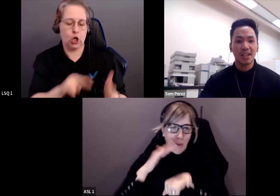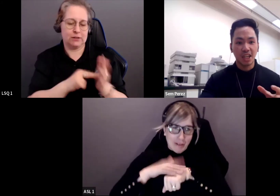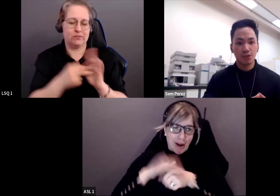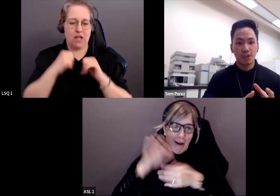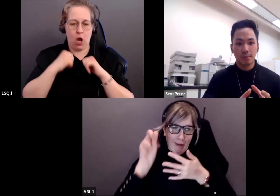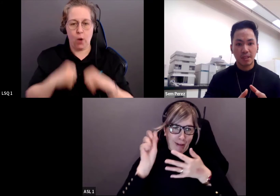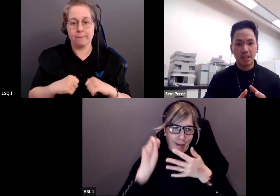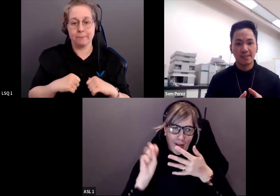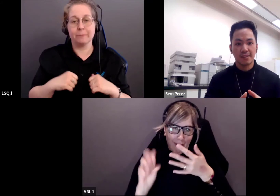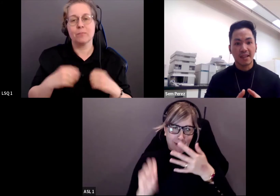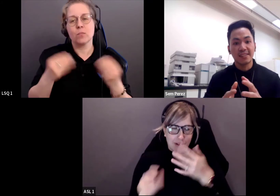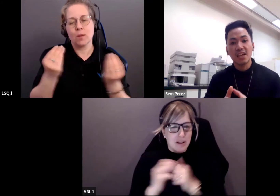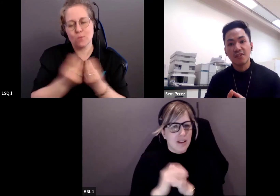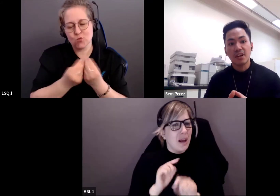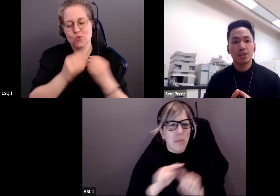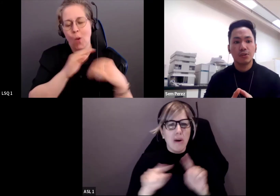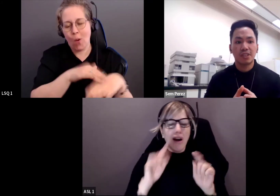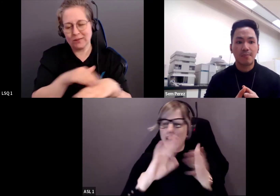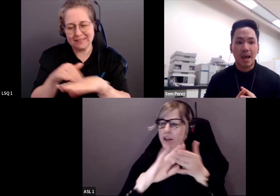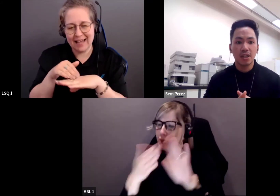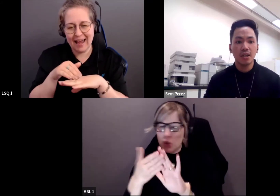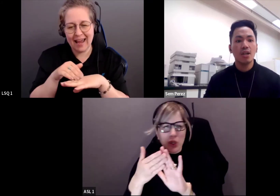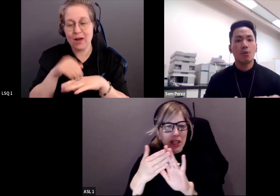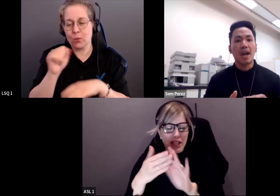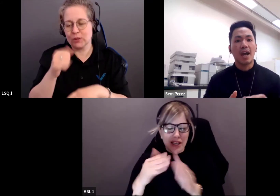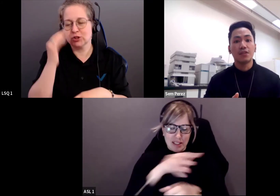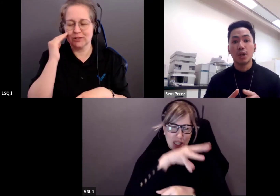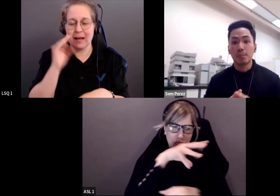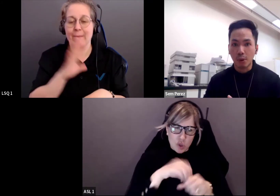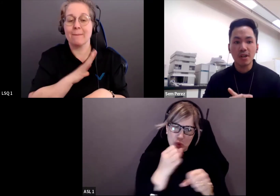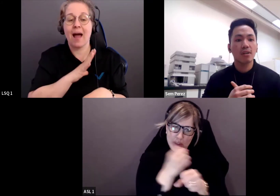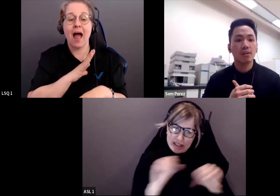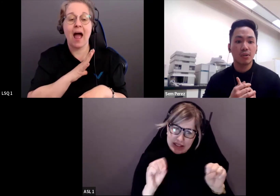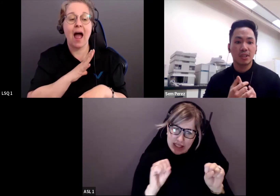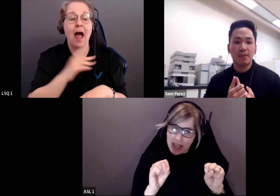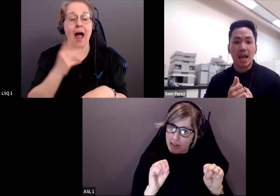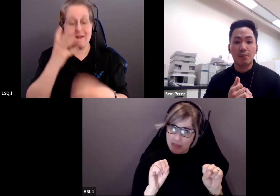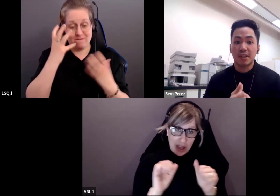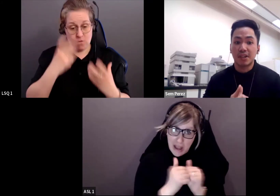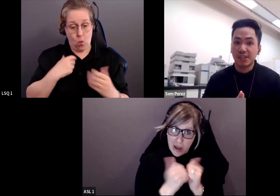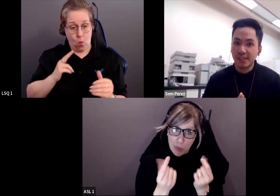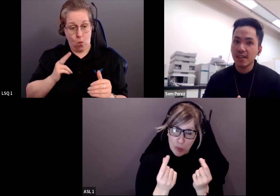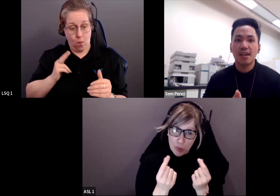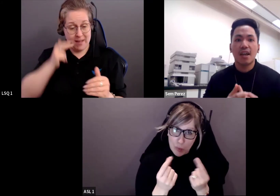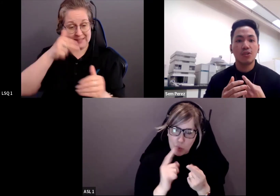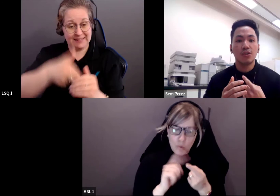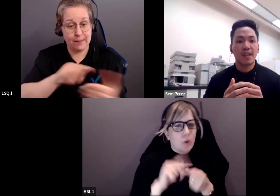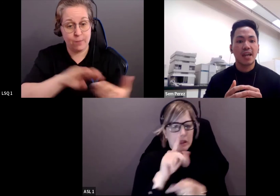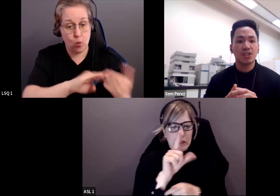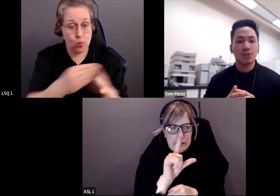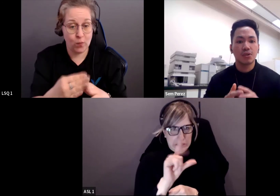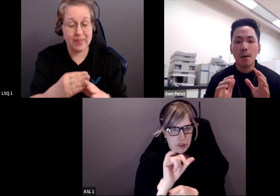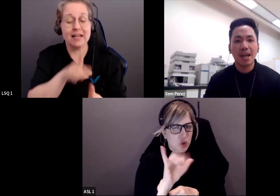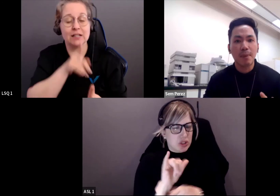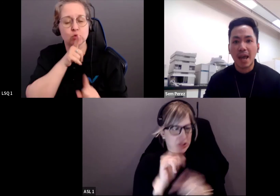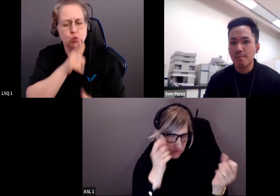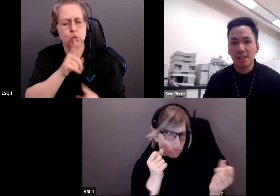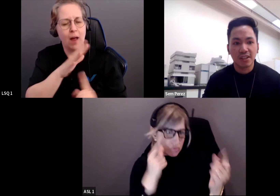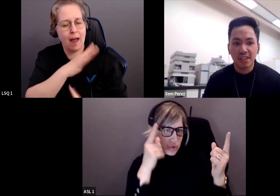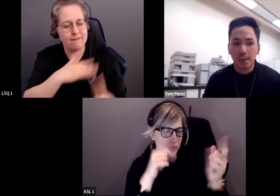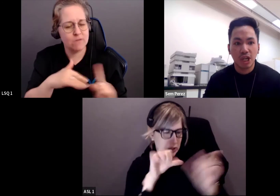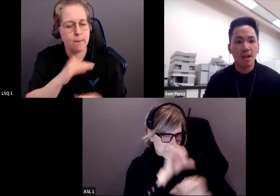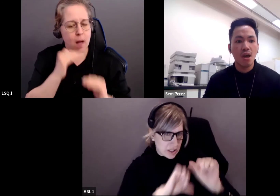beaucoup de conseils, mais pour résumer, pour s'engager avec les communautés de manière sûre et inclusive, il faut d'abord cultiver